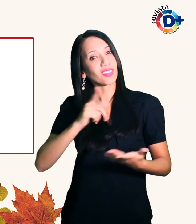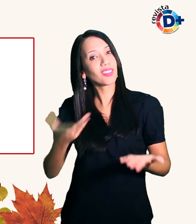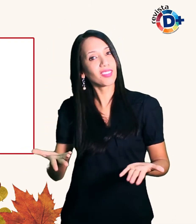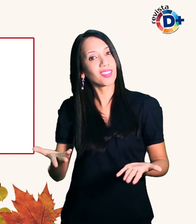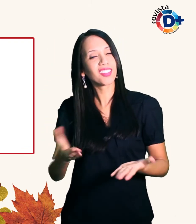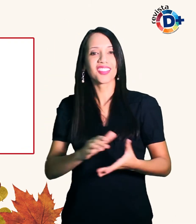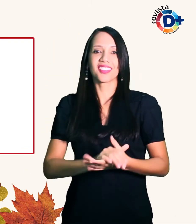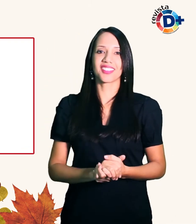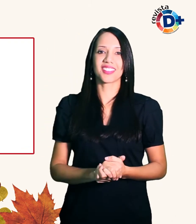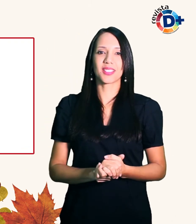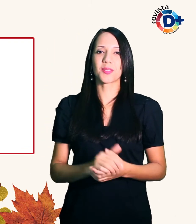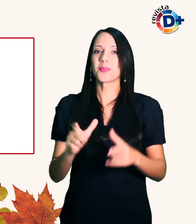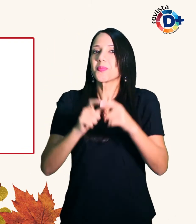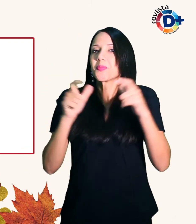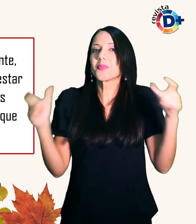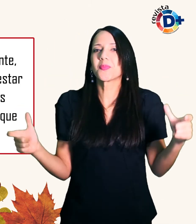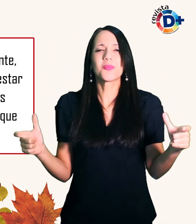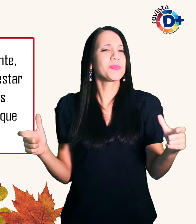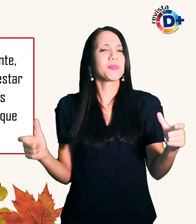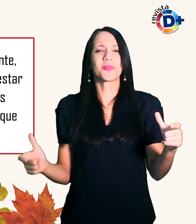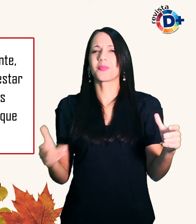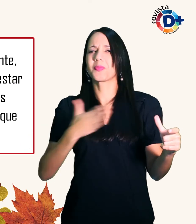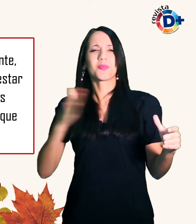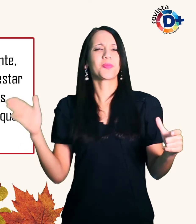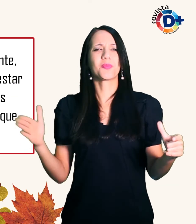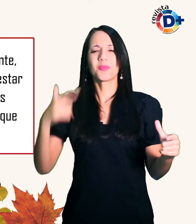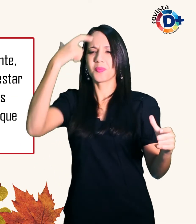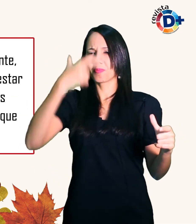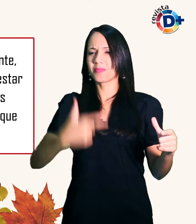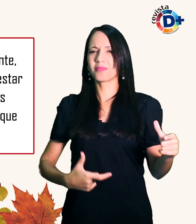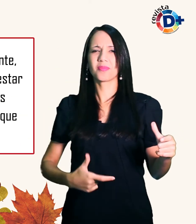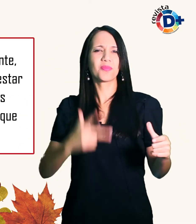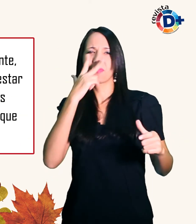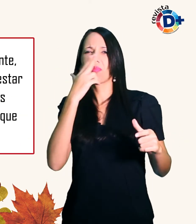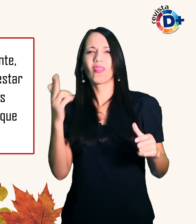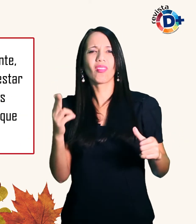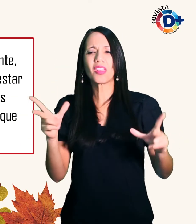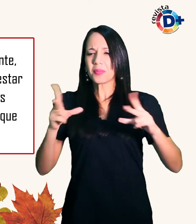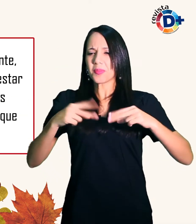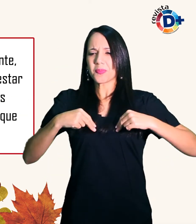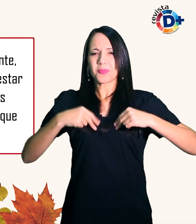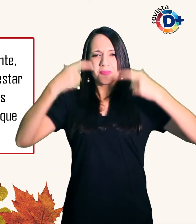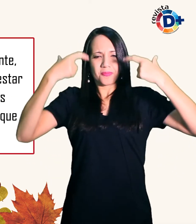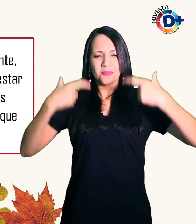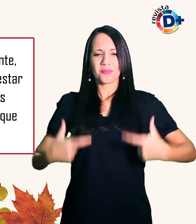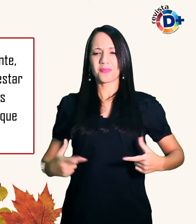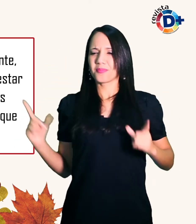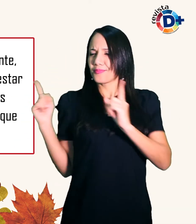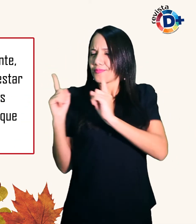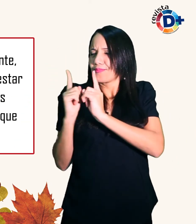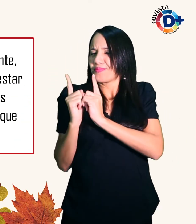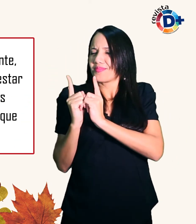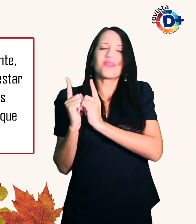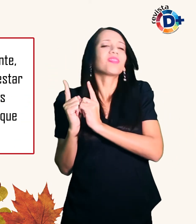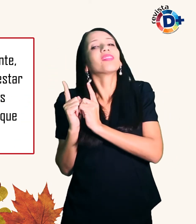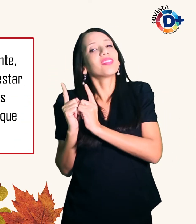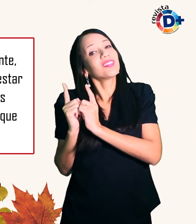Muitos não se gostam o bastante não se acham merecedores de estar com outra pessoa É aí que os